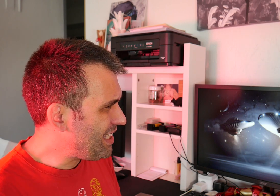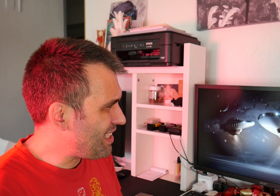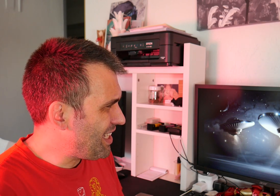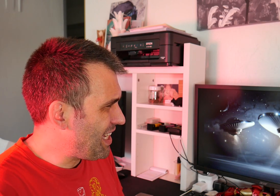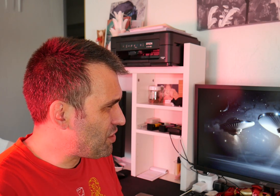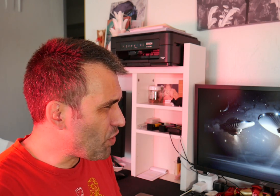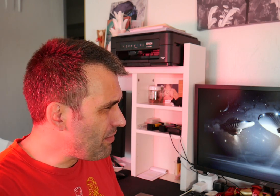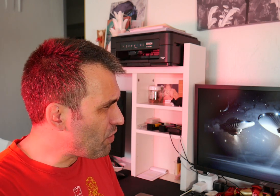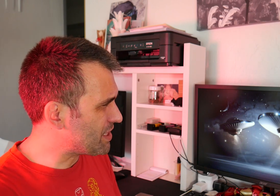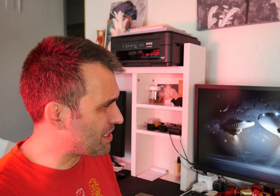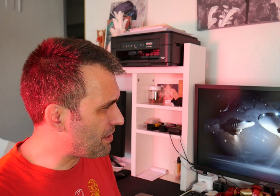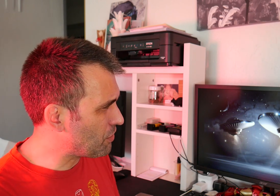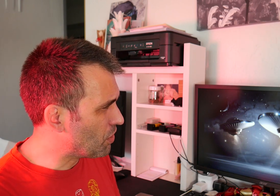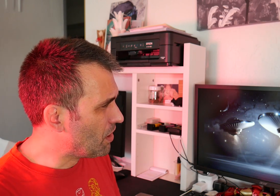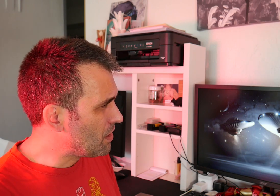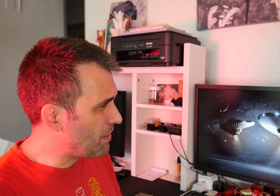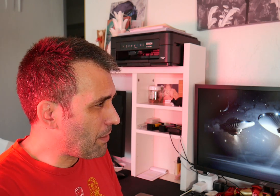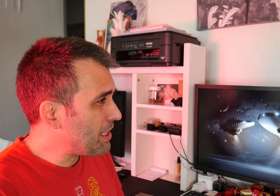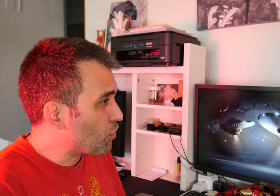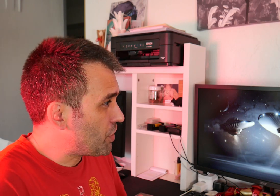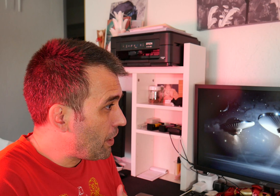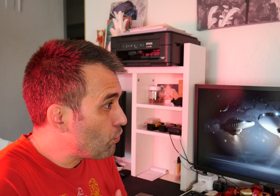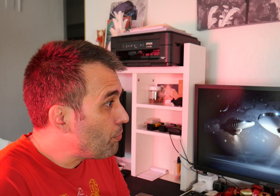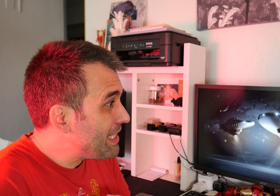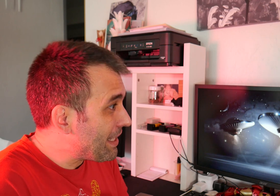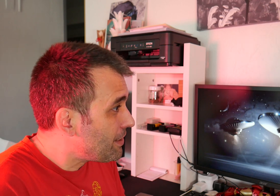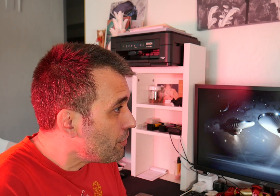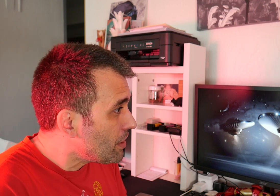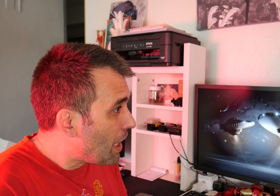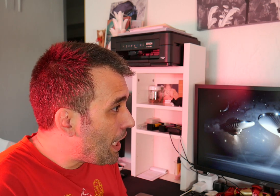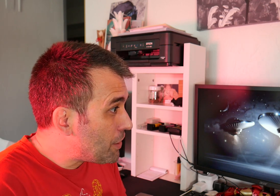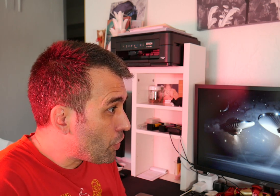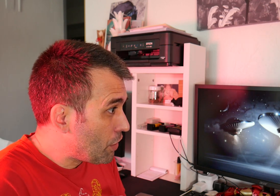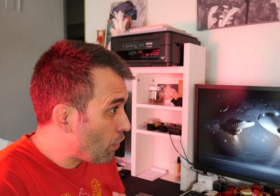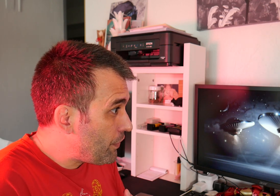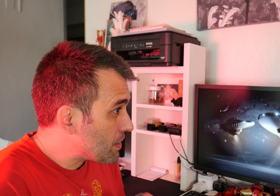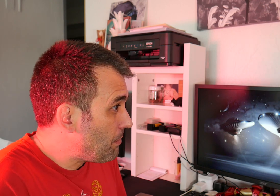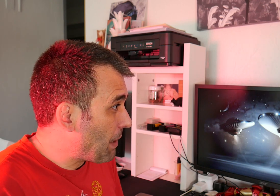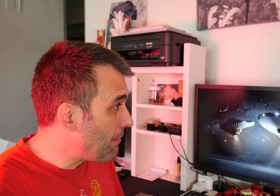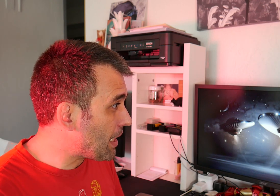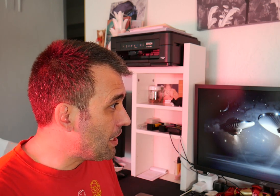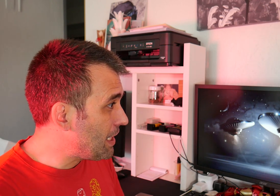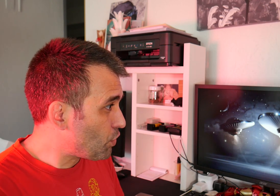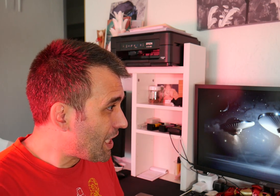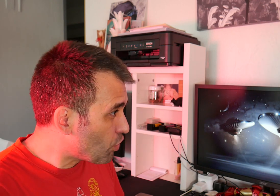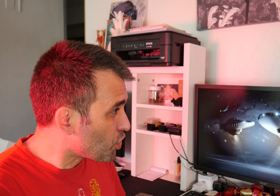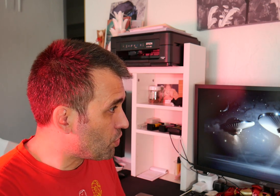es horrible lo que estás haciendo. Sinceramente, considero una humillación el hecho de que no confíes en mi palabra. Esto es acoso.